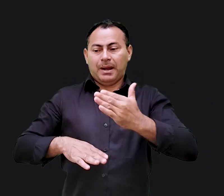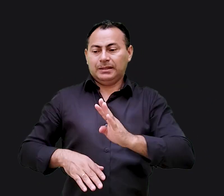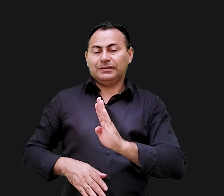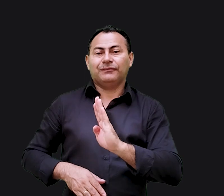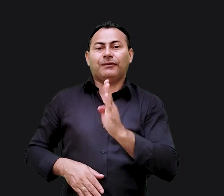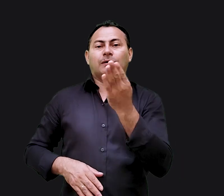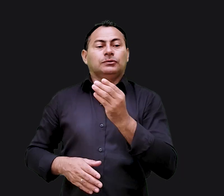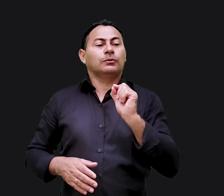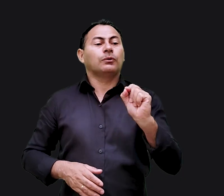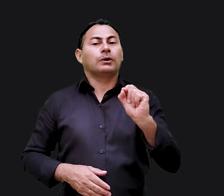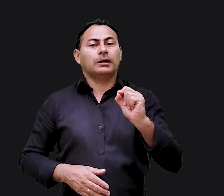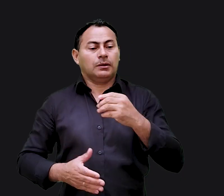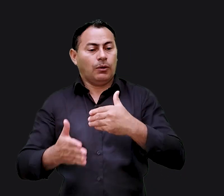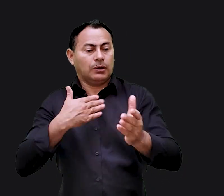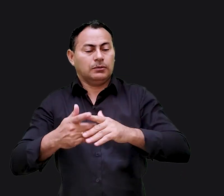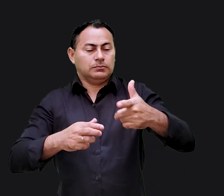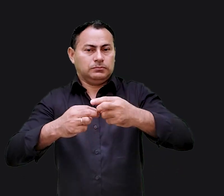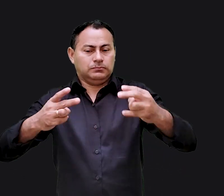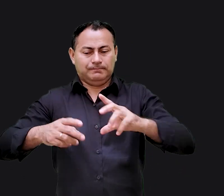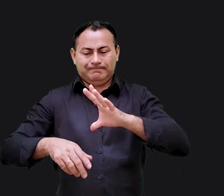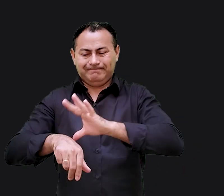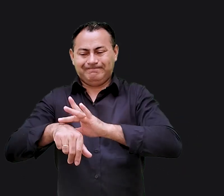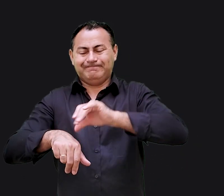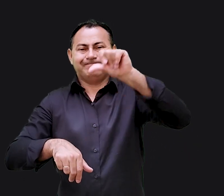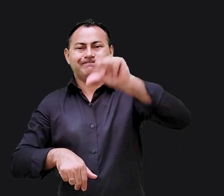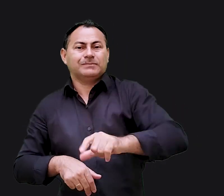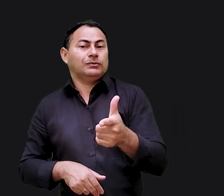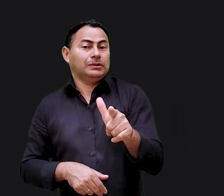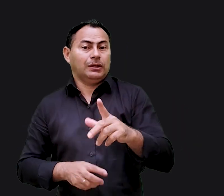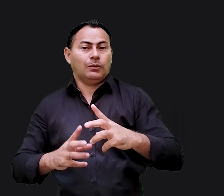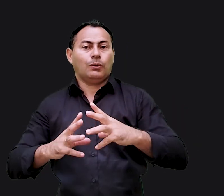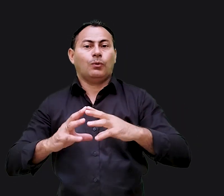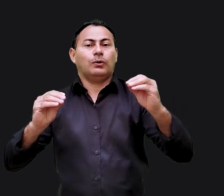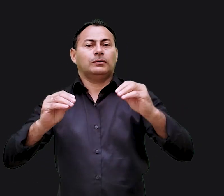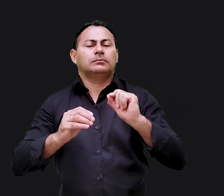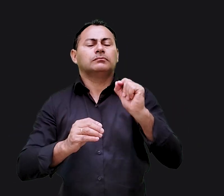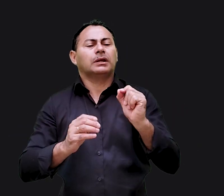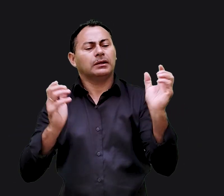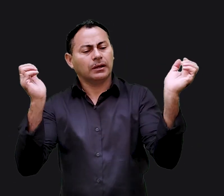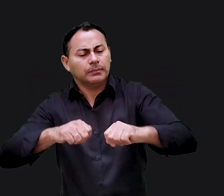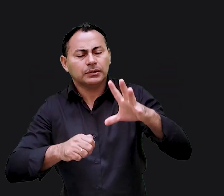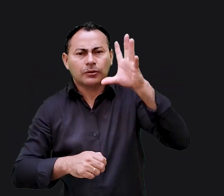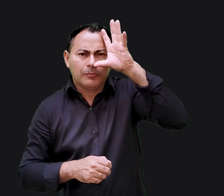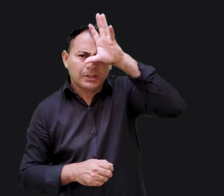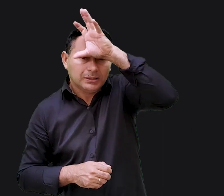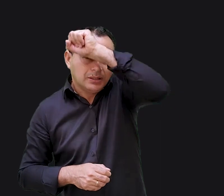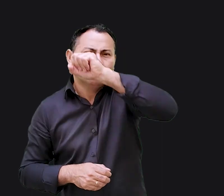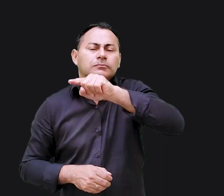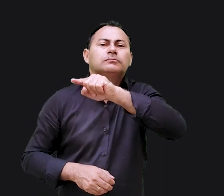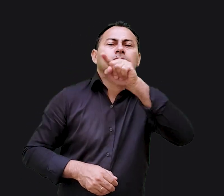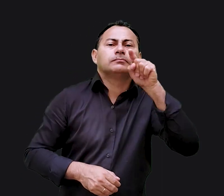coração é mais enganoso que qualquer outra coisa e sua doença é incurável quem é capaz de compreendê-lo?